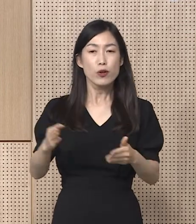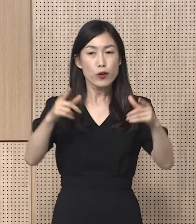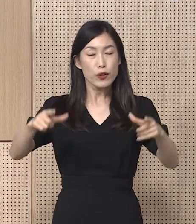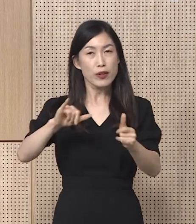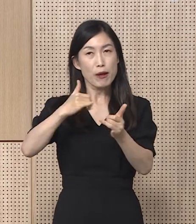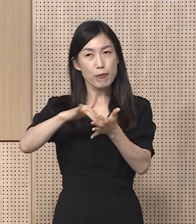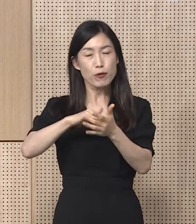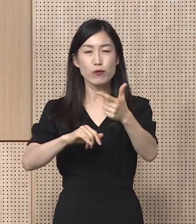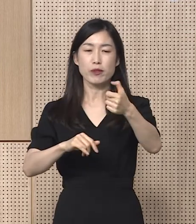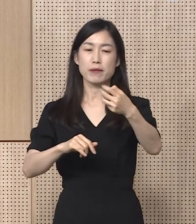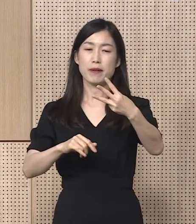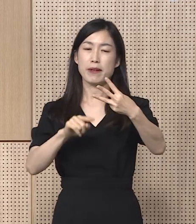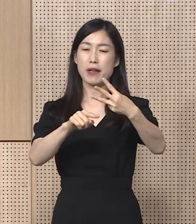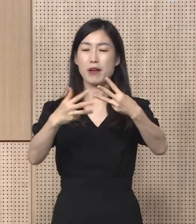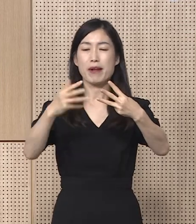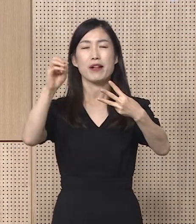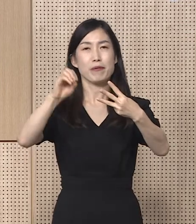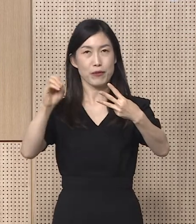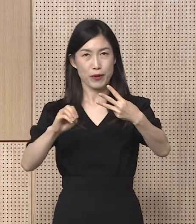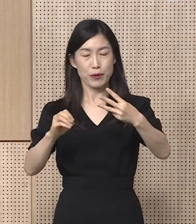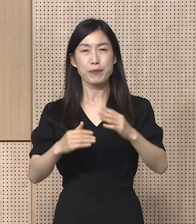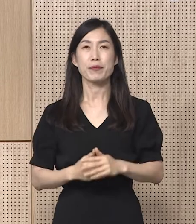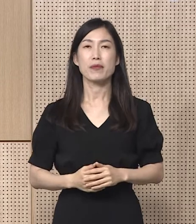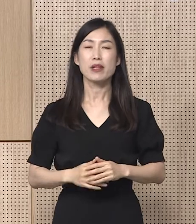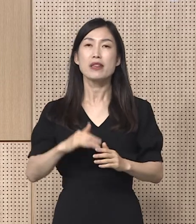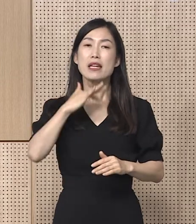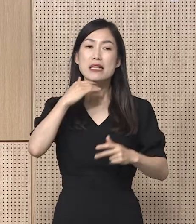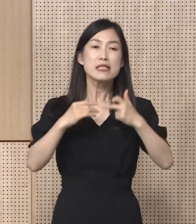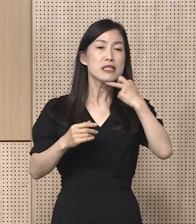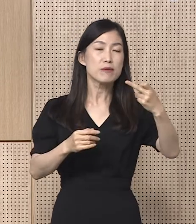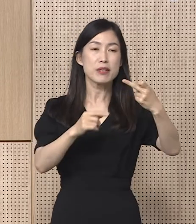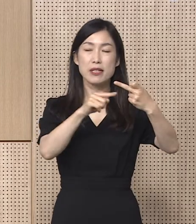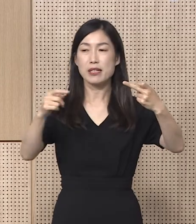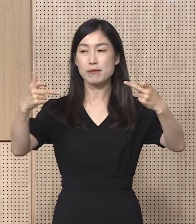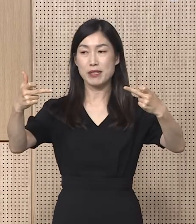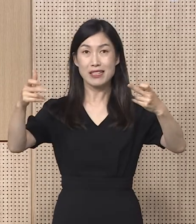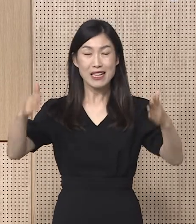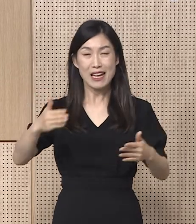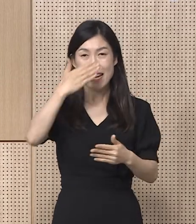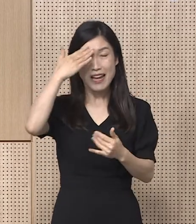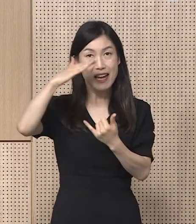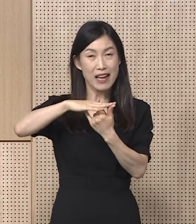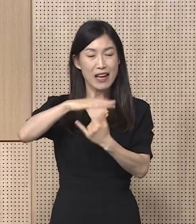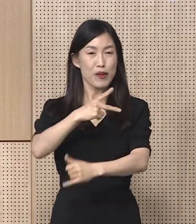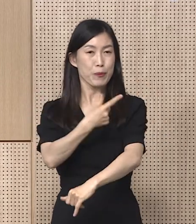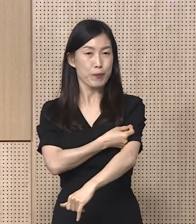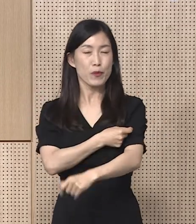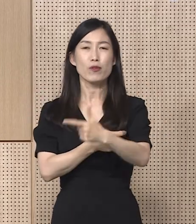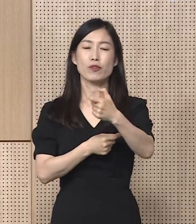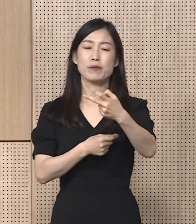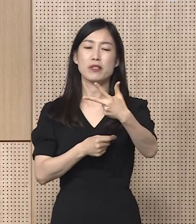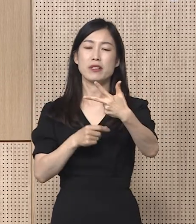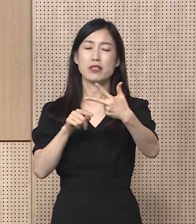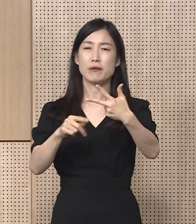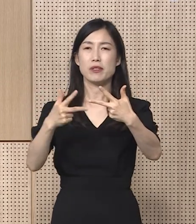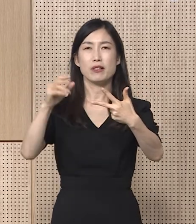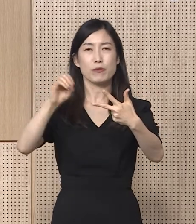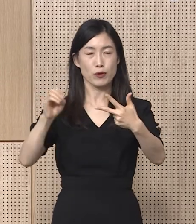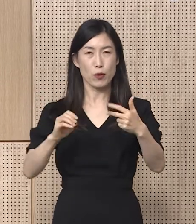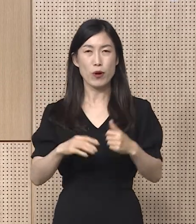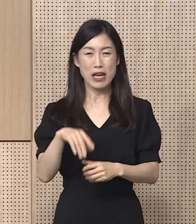인구의 63.8%입니다. 12세에서 17세 소아, 청소년 1차 접종률은 67.8%이며